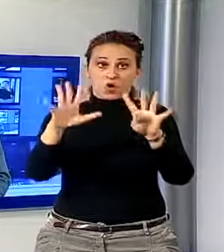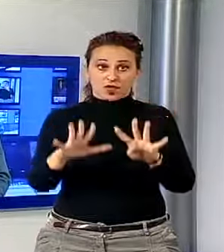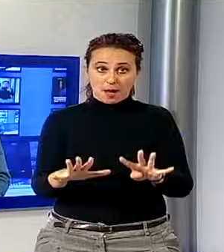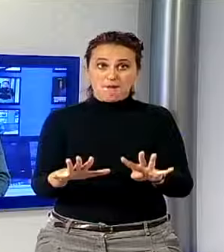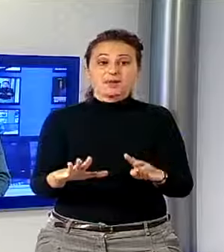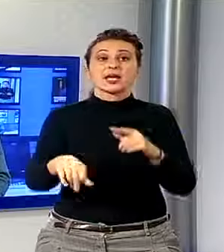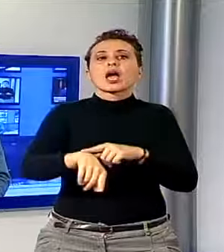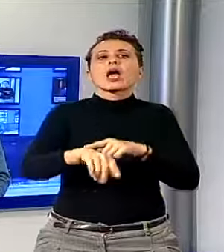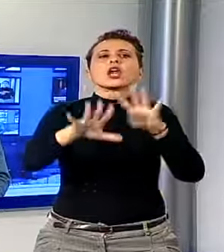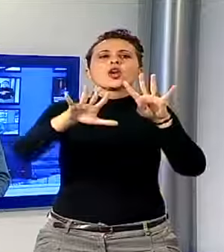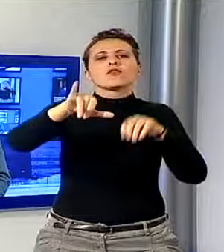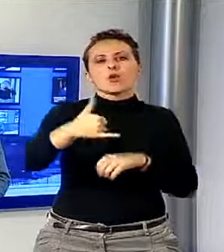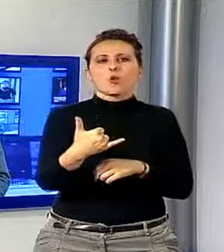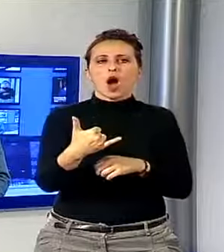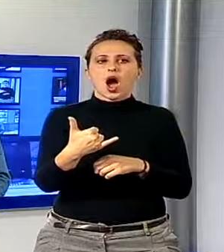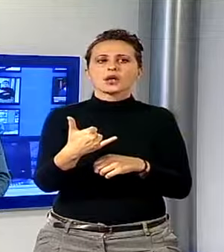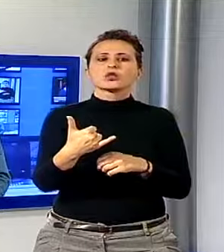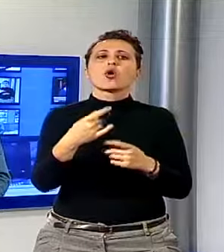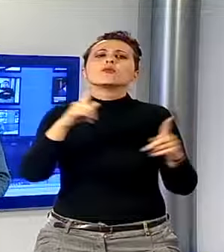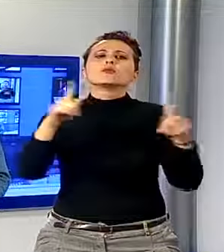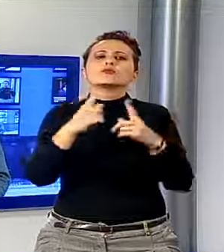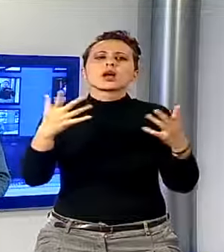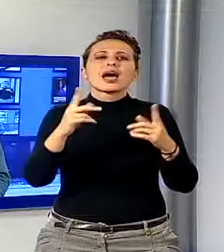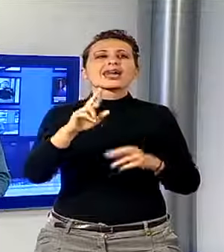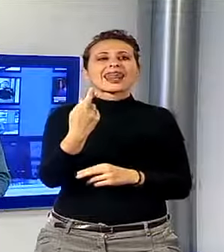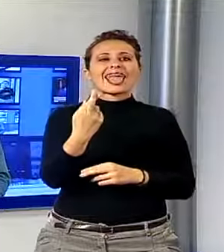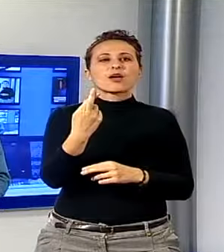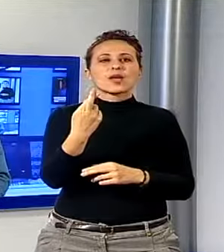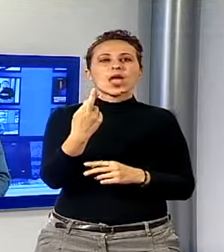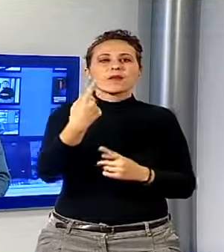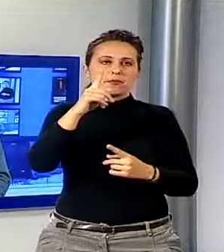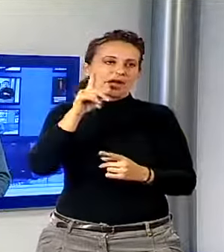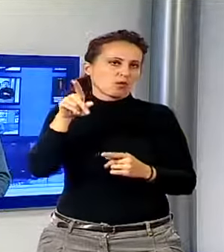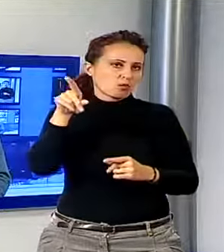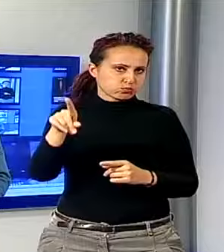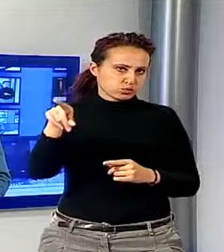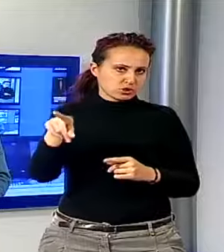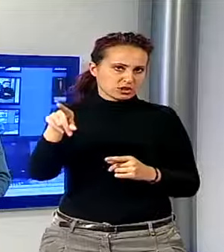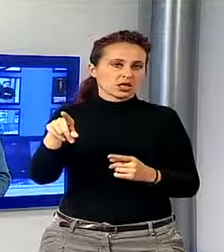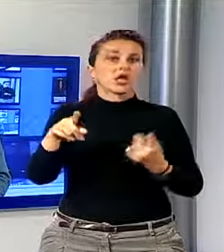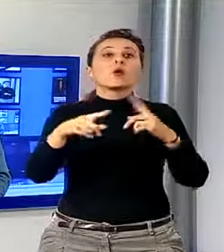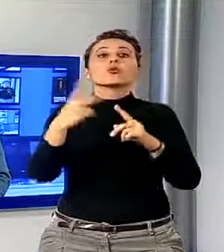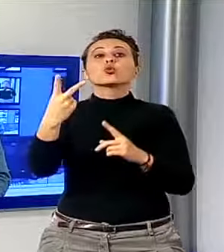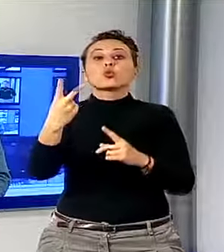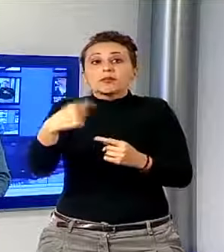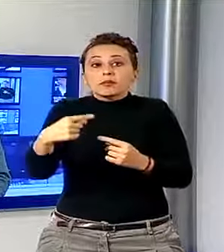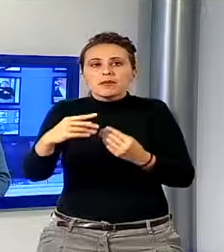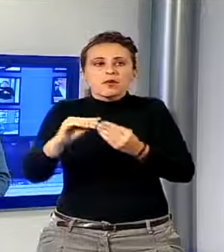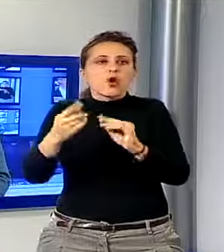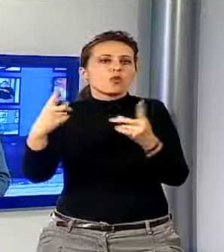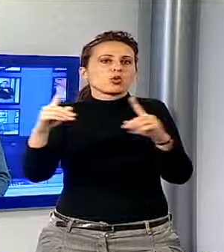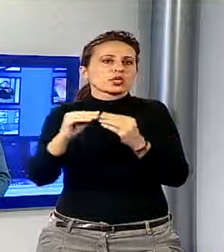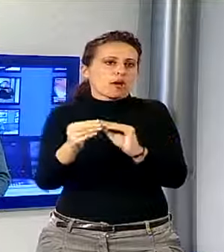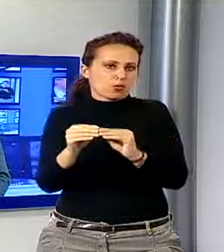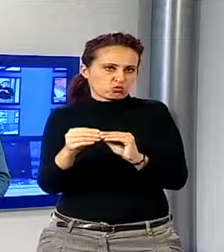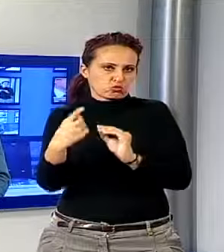Saranno eseguiti il Requiem per Puccini di Lorenzo Perosi, poi due lavori di Giacomo Puccini, il Requiem per